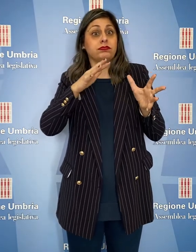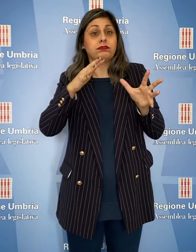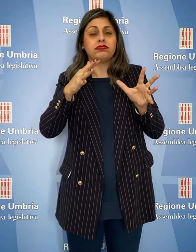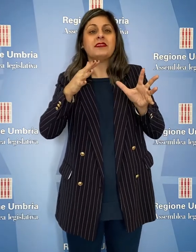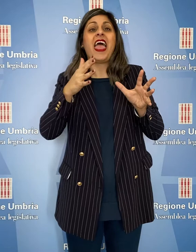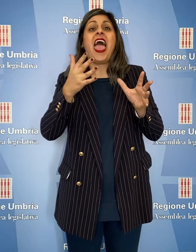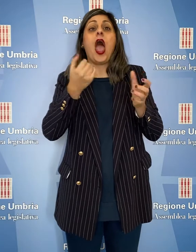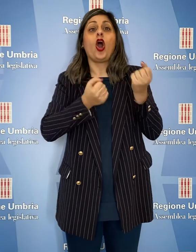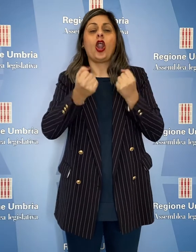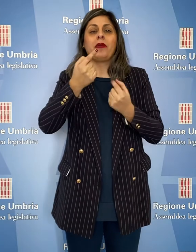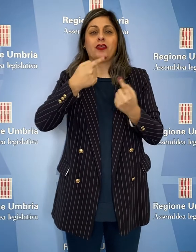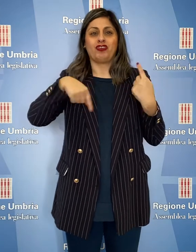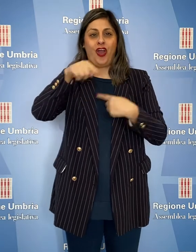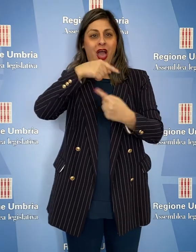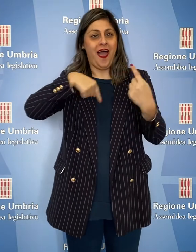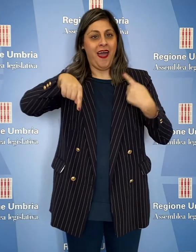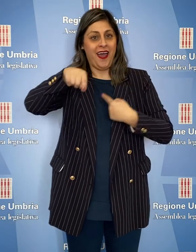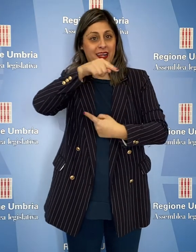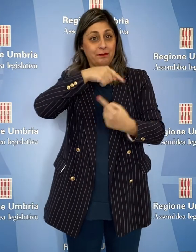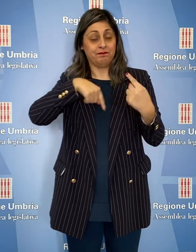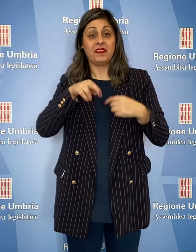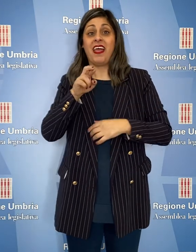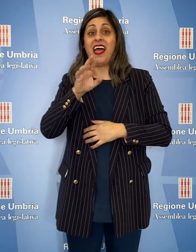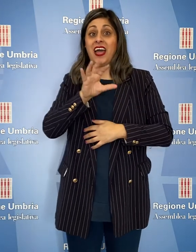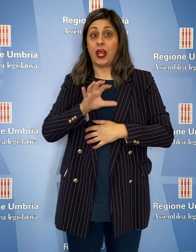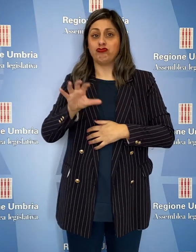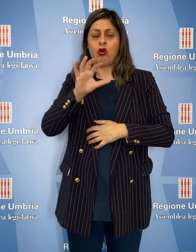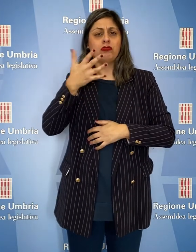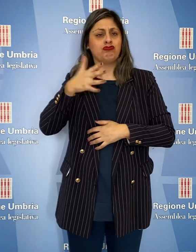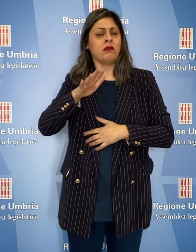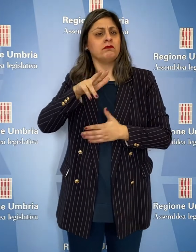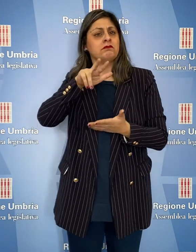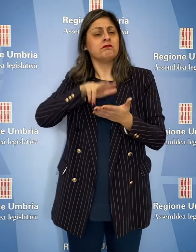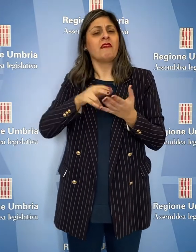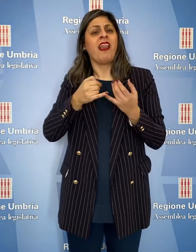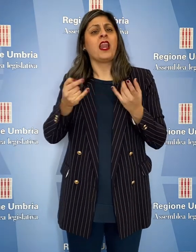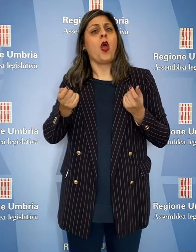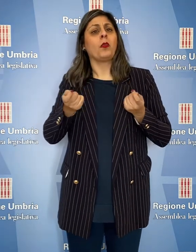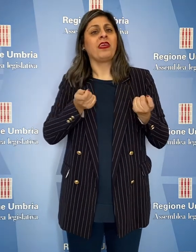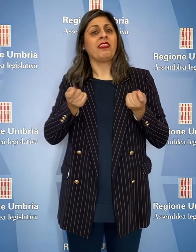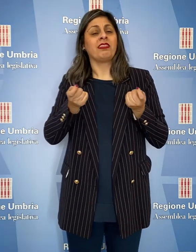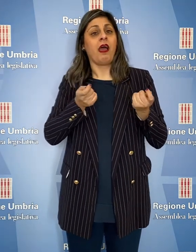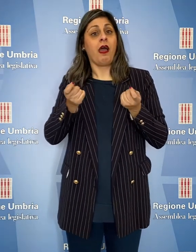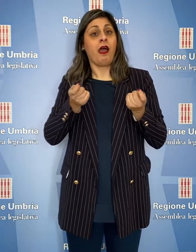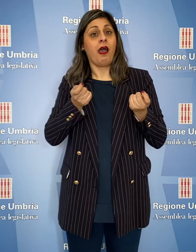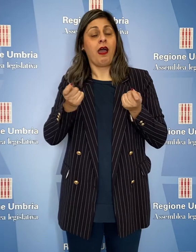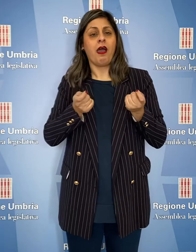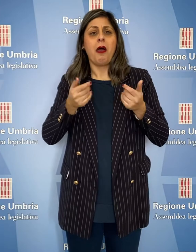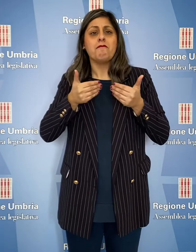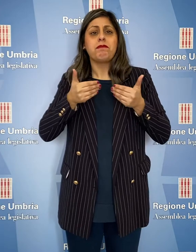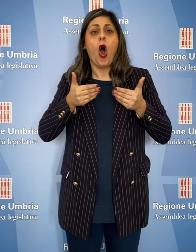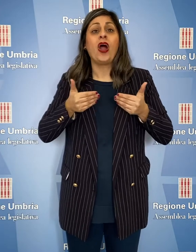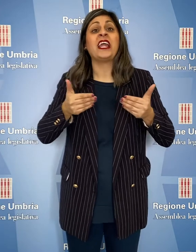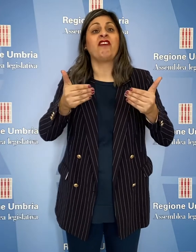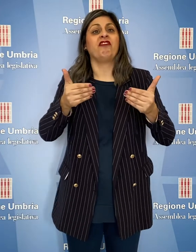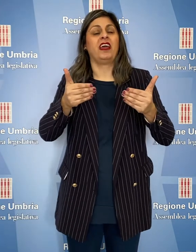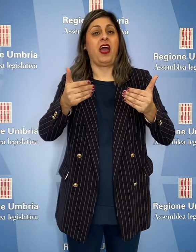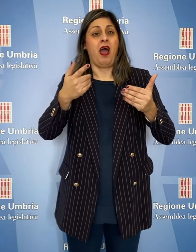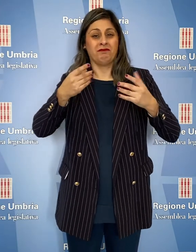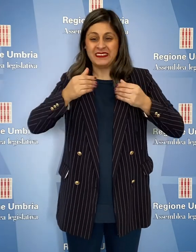verso l'economia circolare. La regione ha approvato le linee guida sulla bonifica dei siti